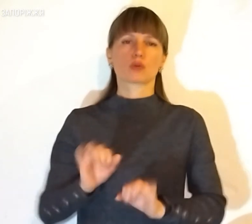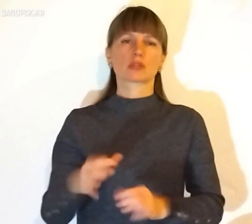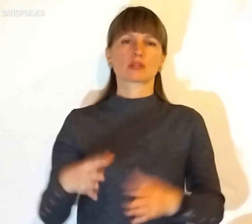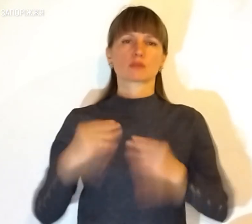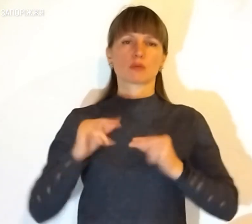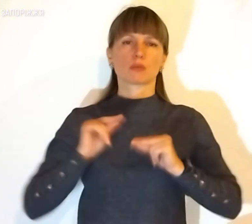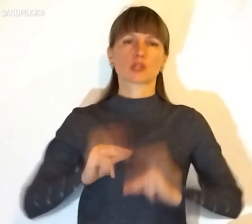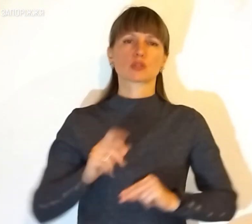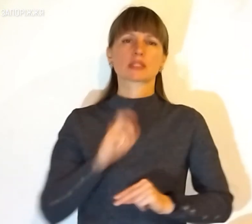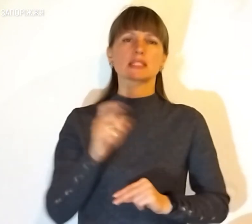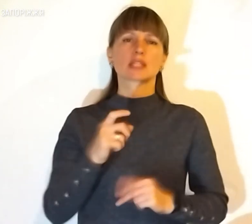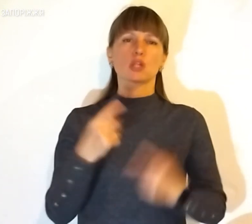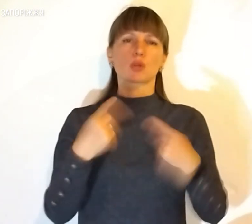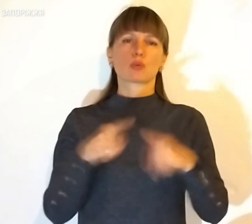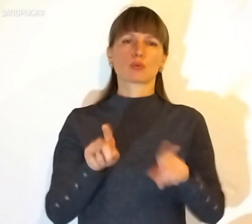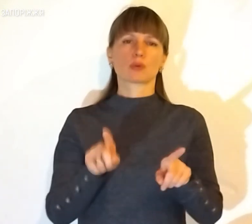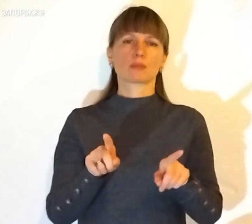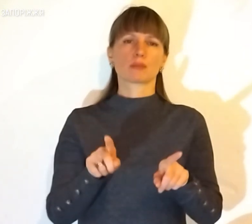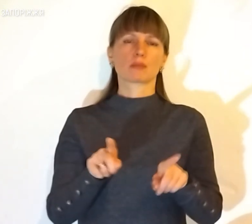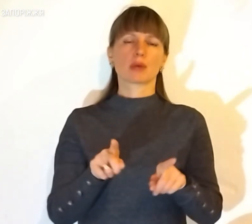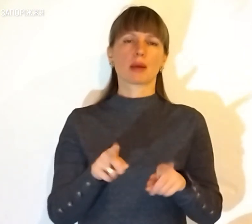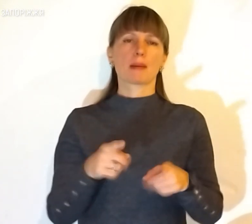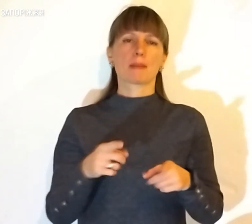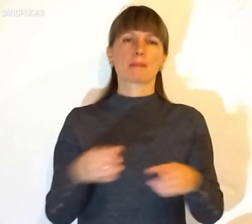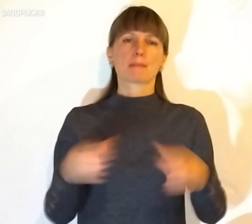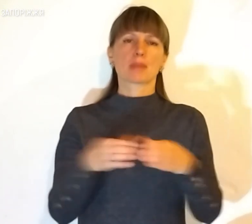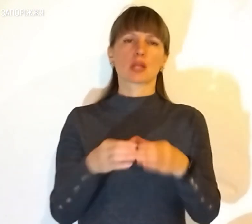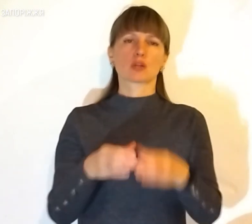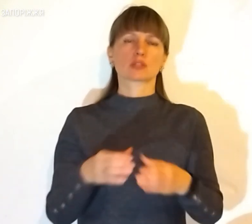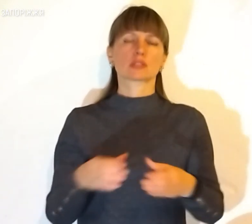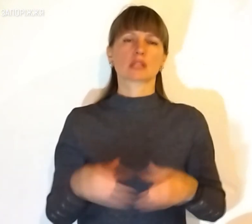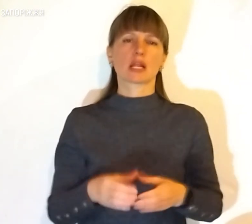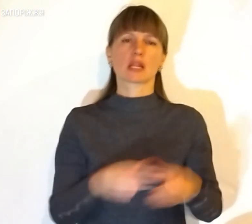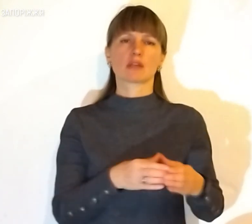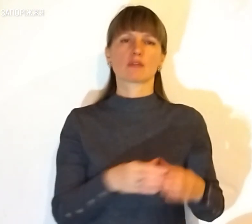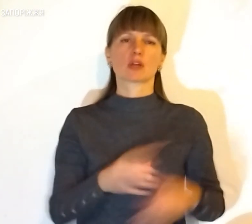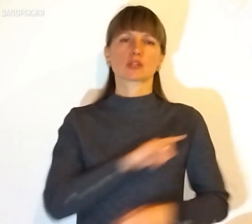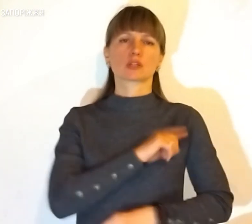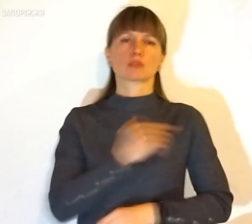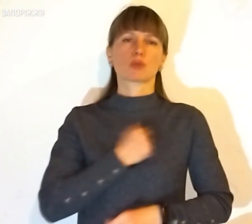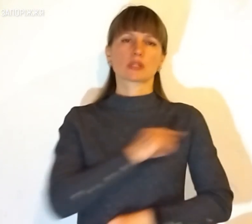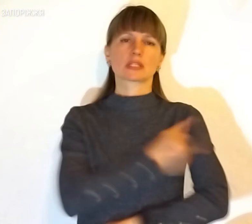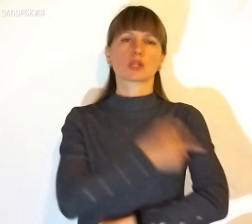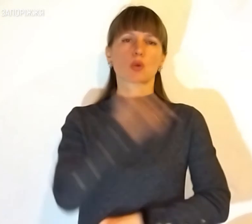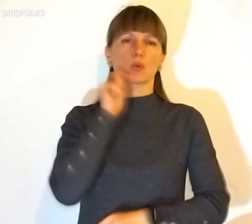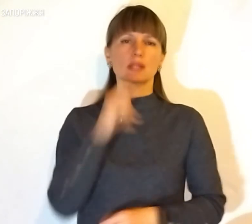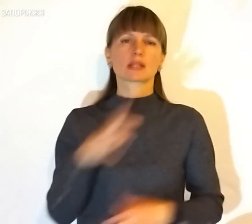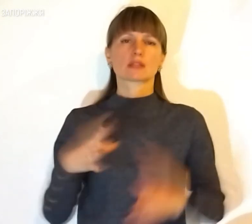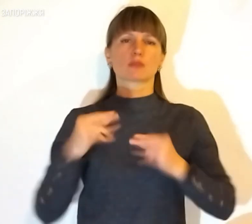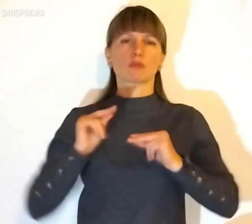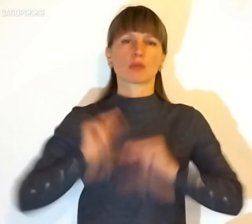співпрацює з рештою підрозділів Збройних сил України і співпрацює з